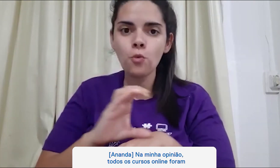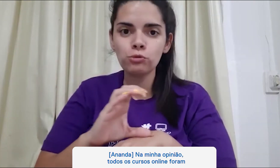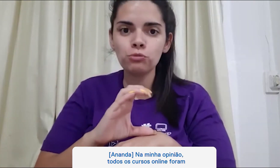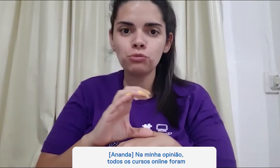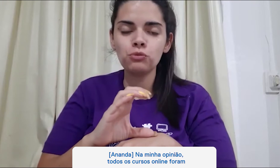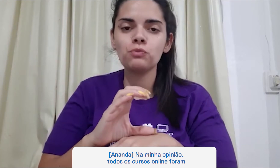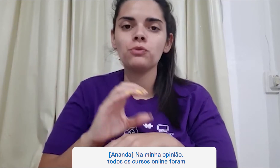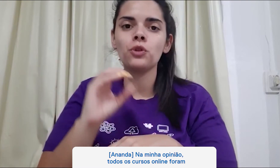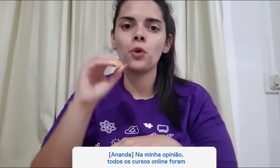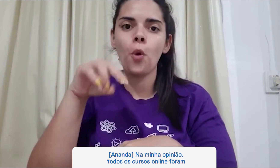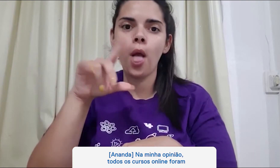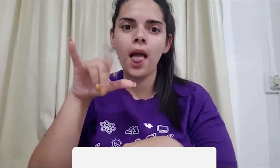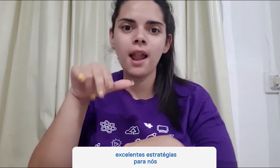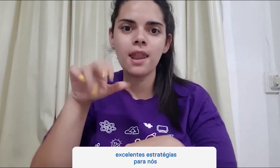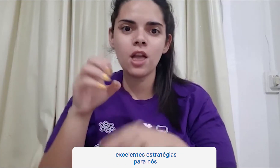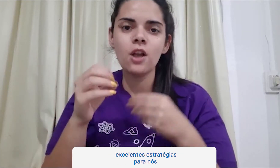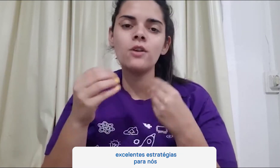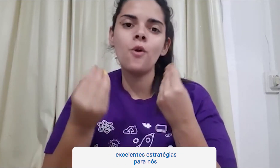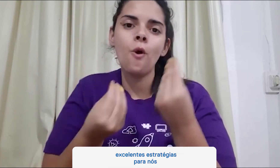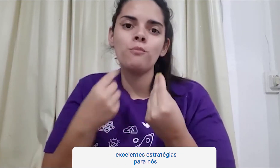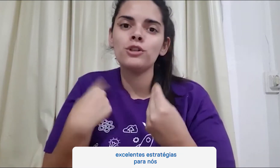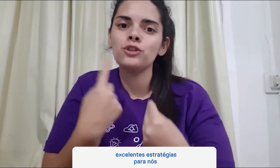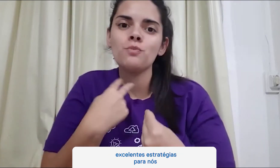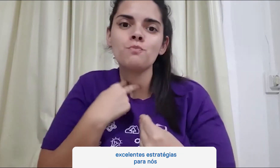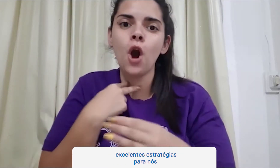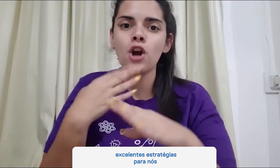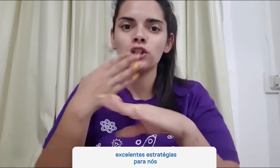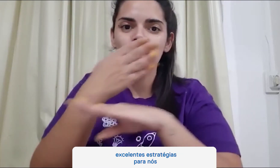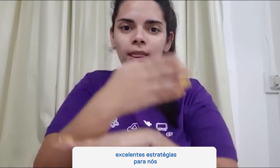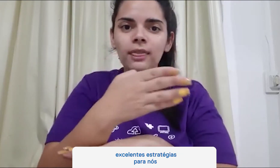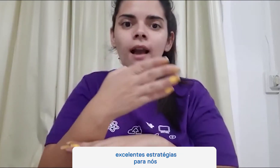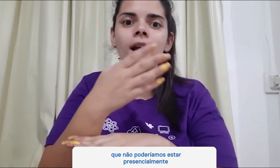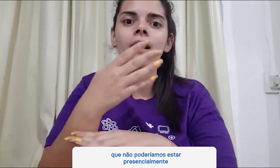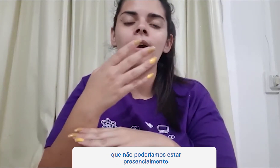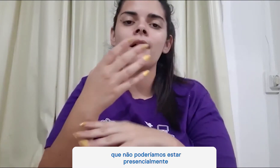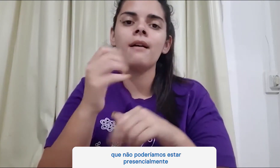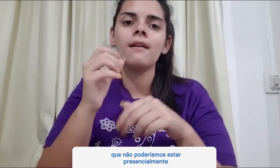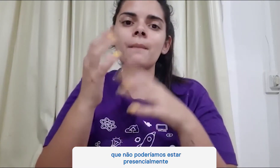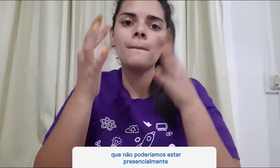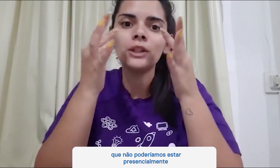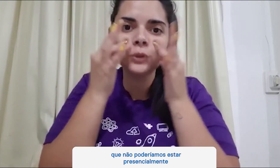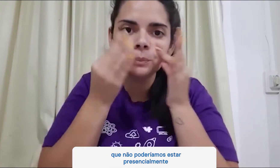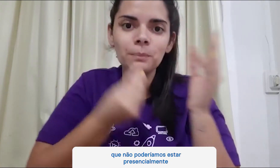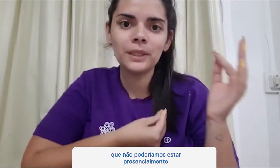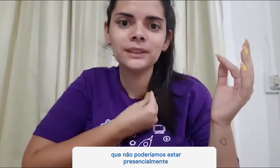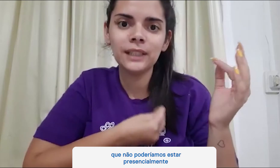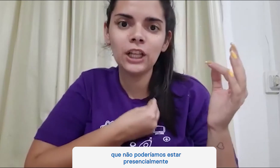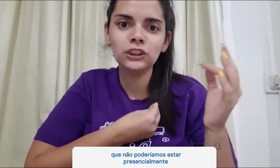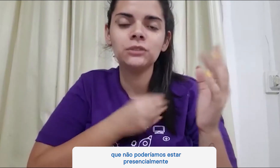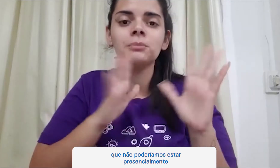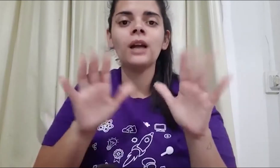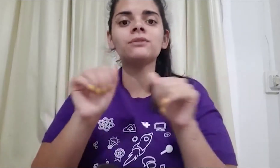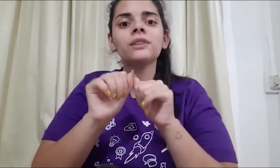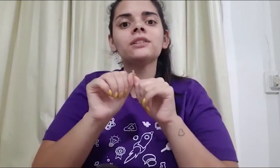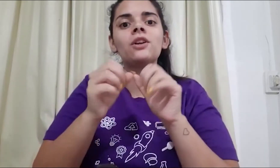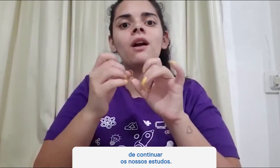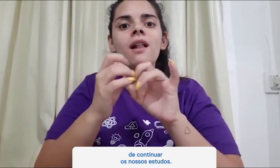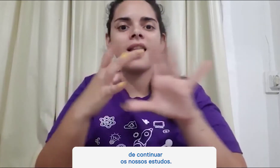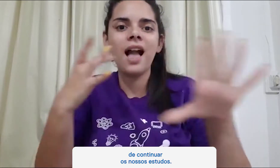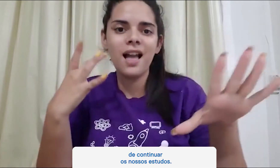todos os cursos online foram excelentes estratégias. Para nós, que não poderíamos estar presencialmente,